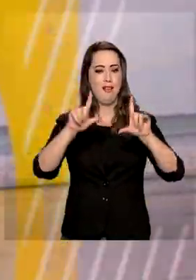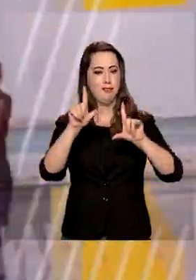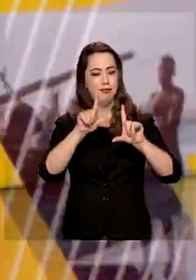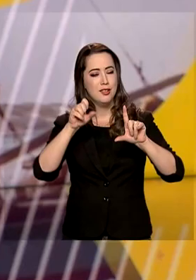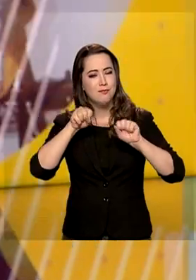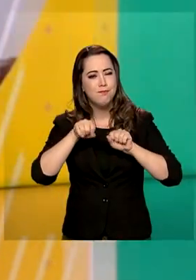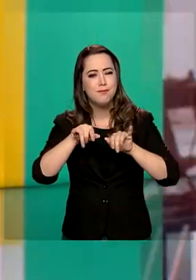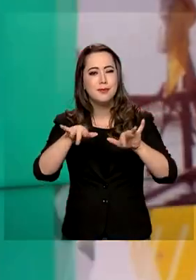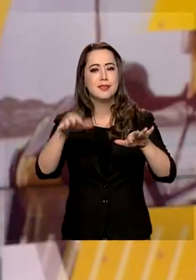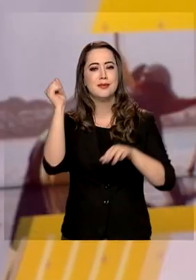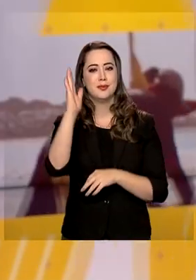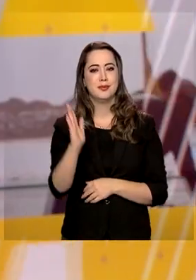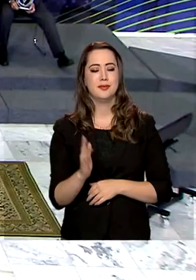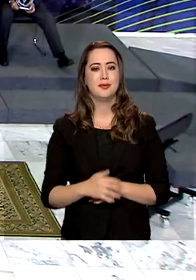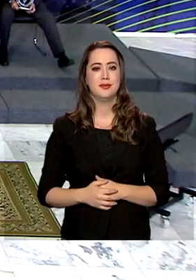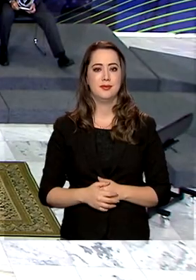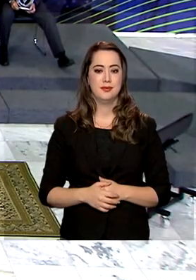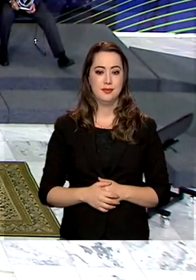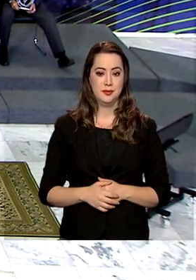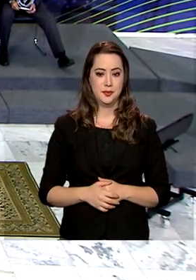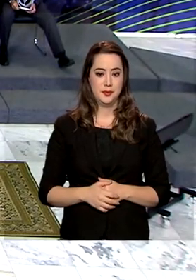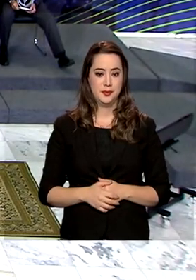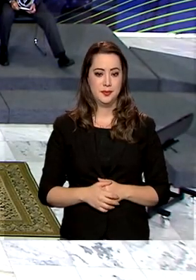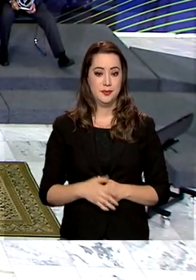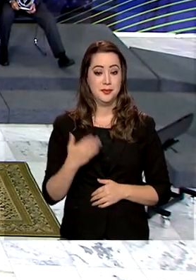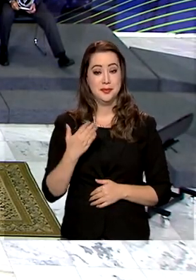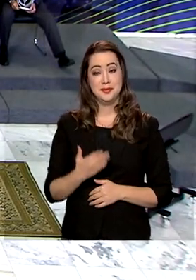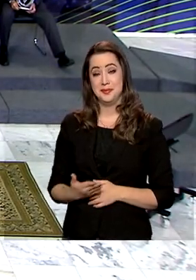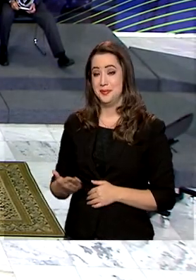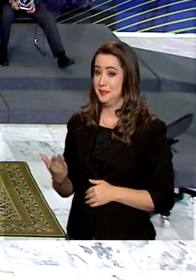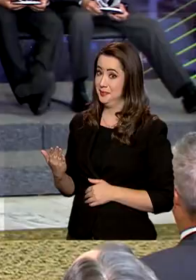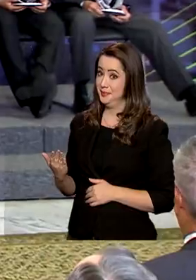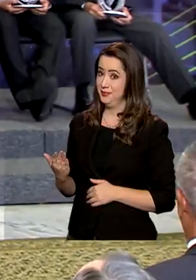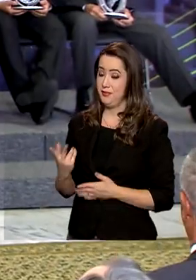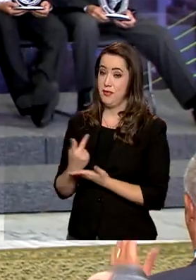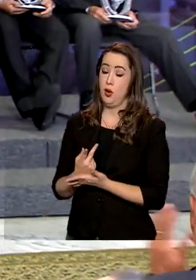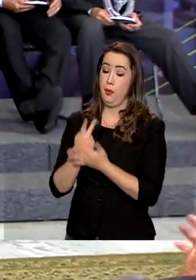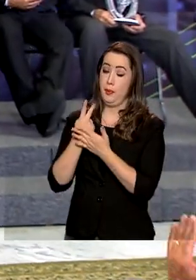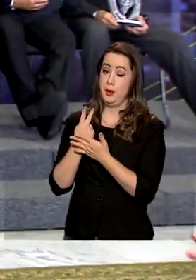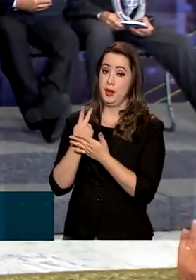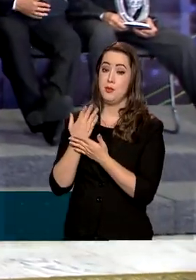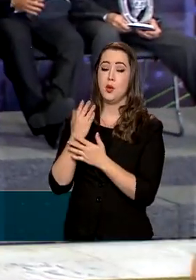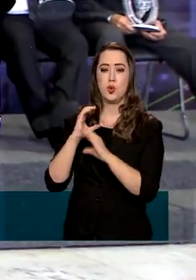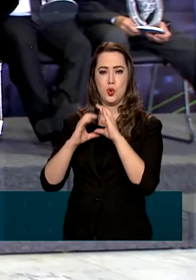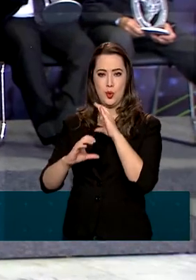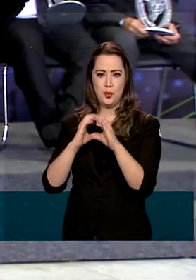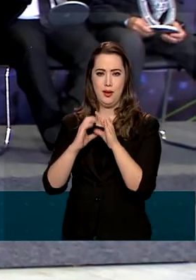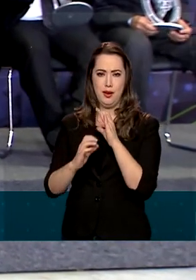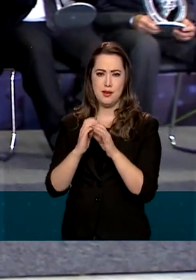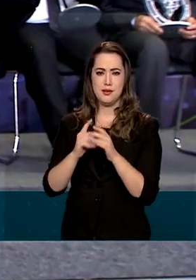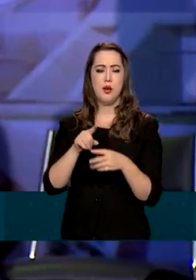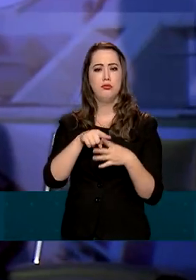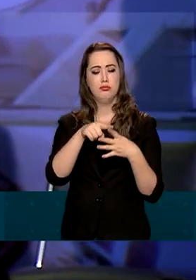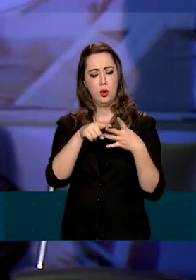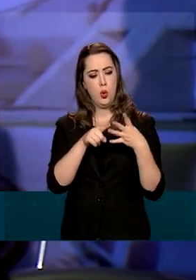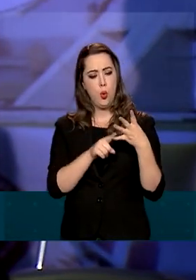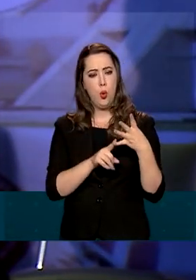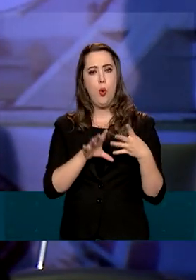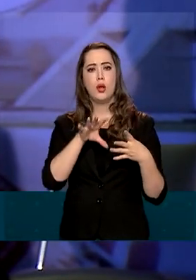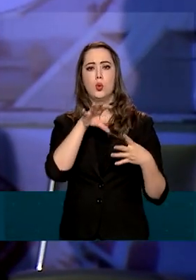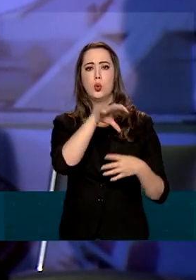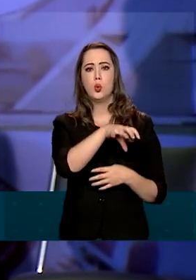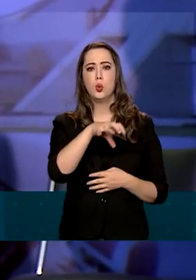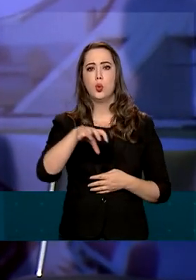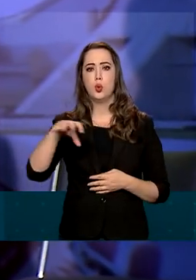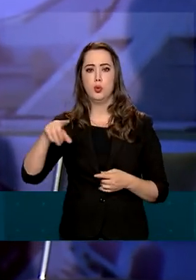radiodifusão no país. O prêmio Marechal Rondon de Comunicações é dividido em quatro categorias.